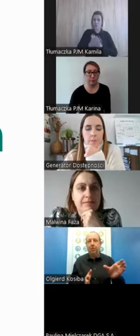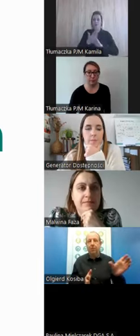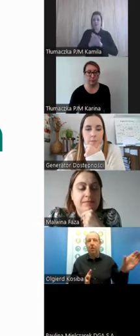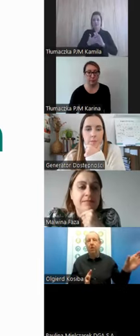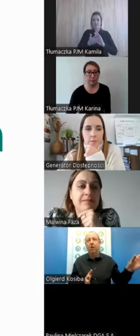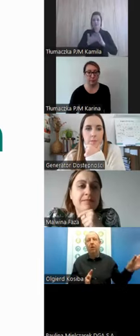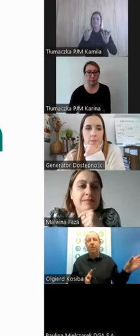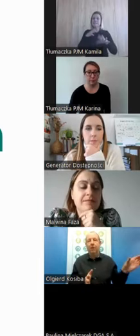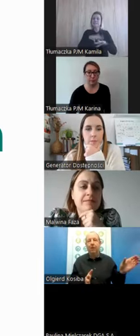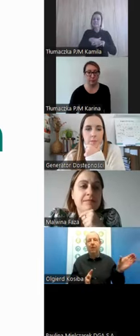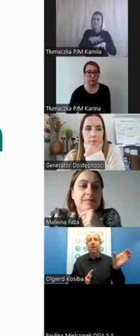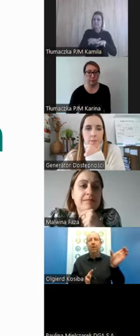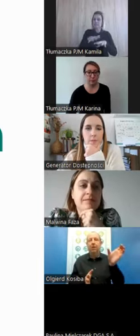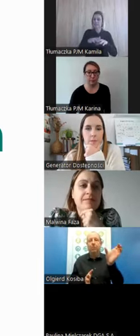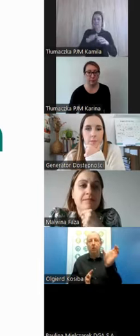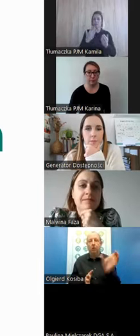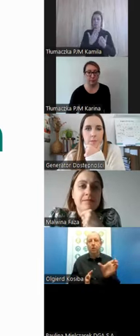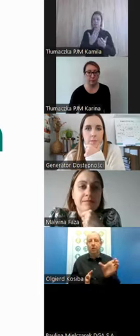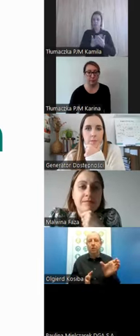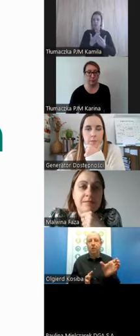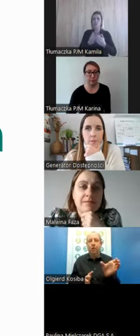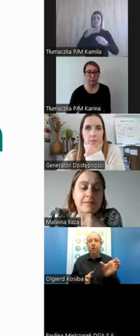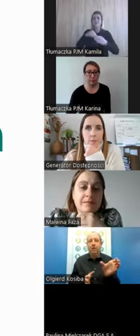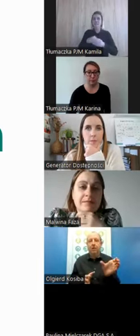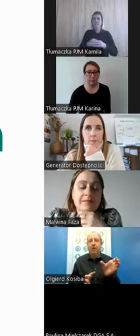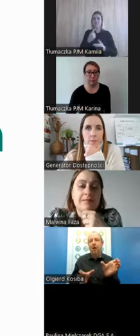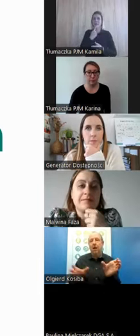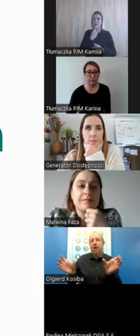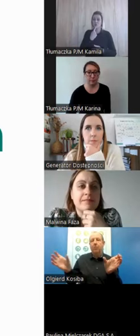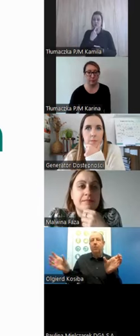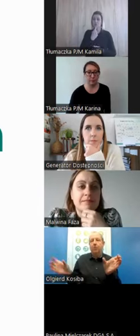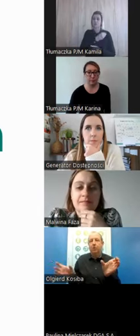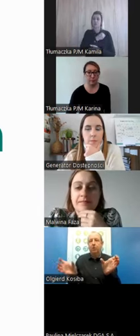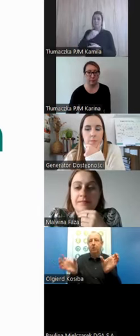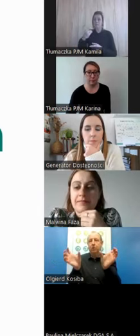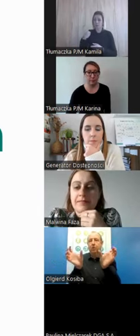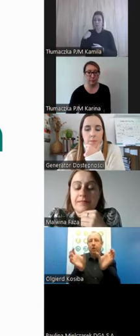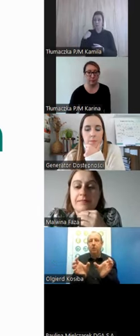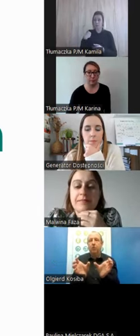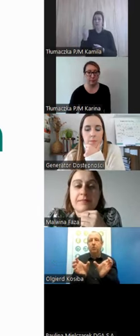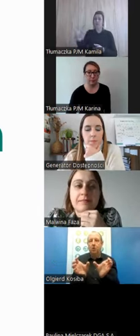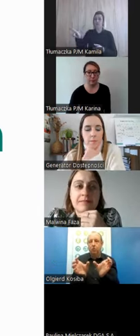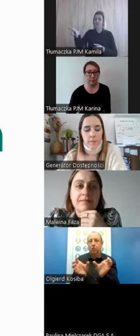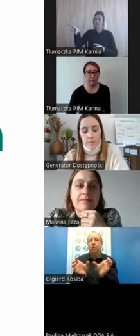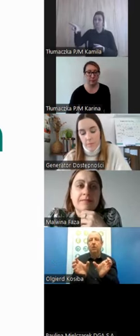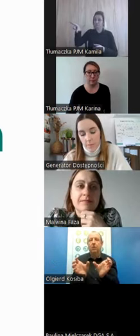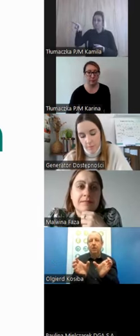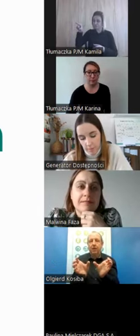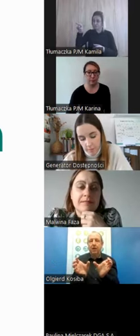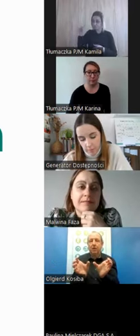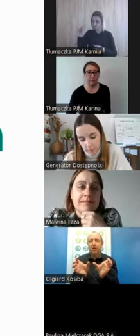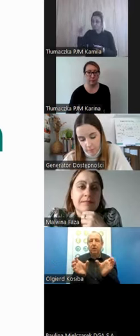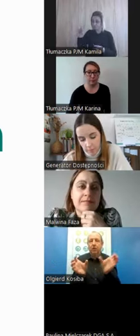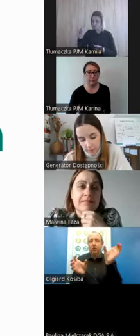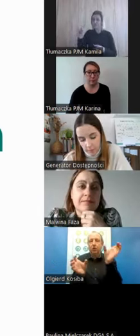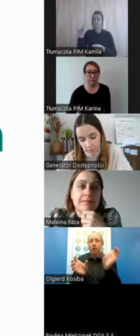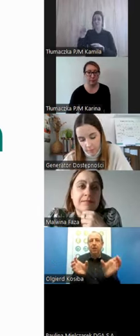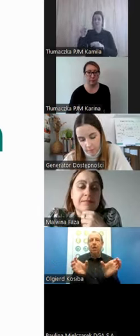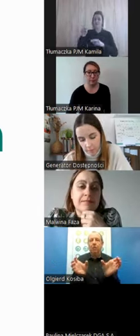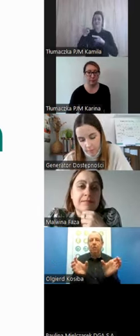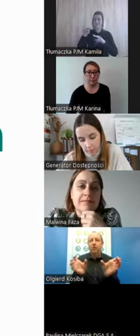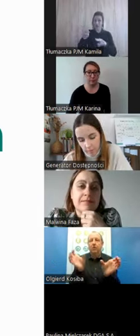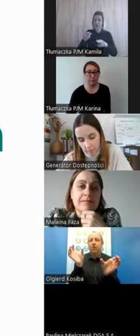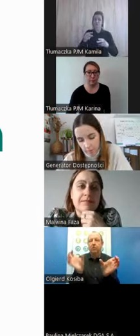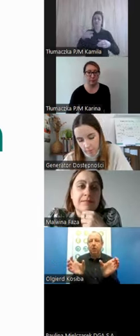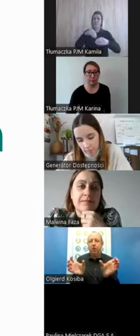System, bo w ramach polszczyzny, czyli języka, bierzemy coś, co należy do zbioru języka migowego, czyli